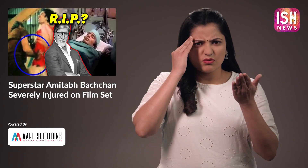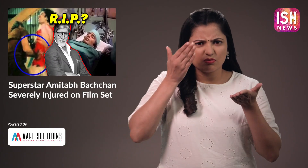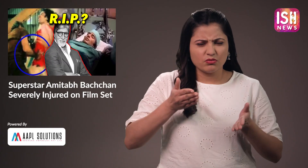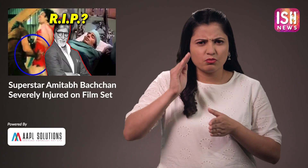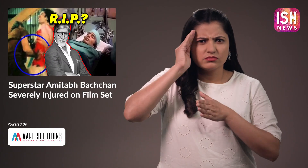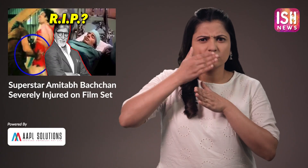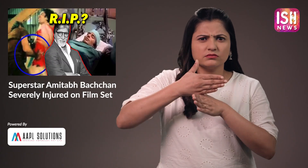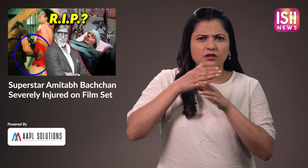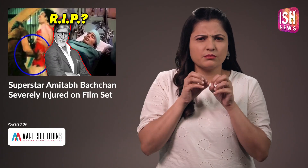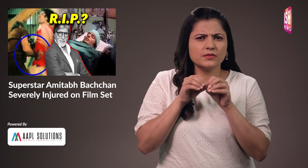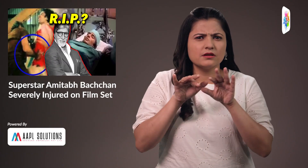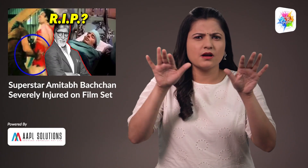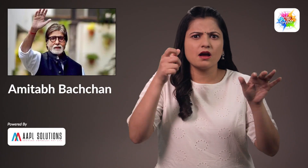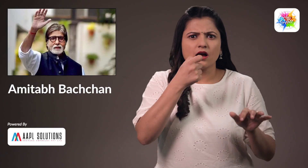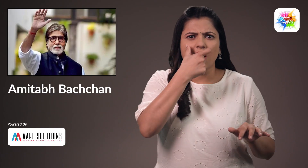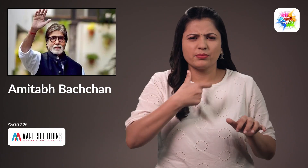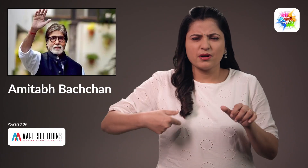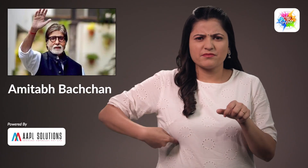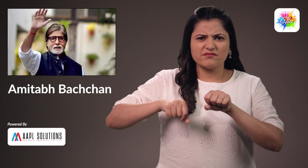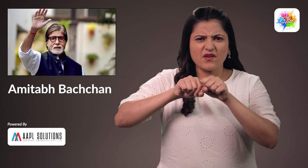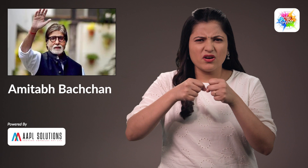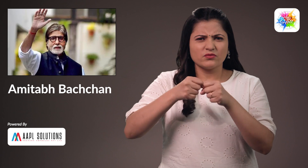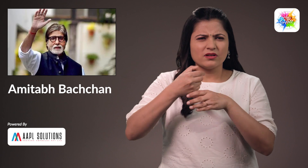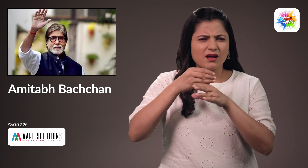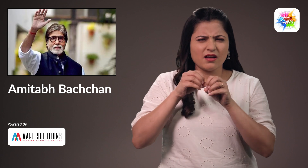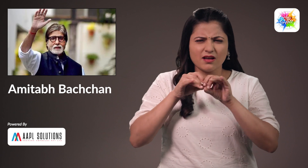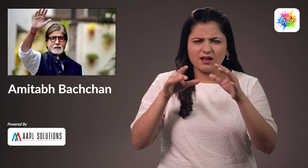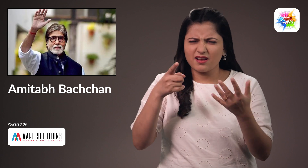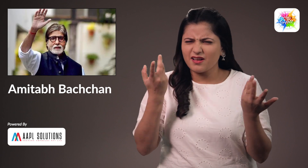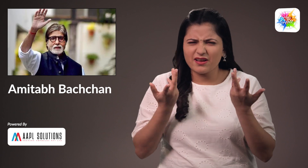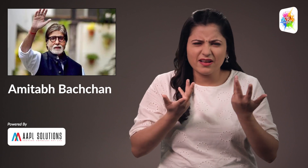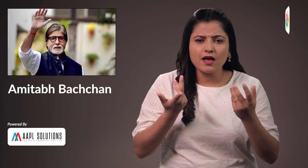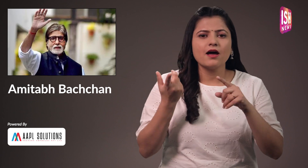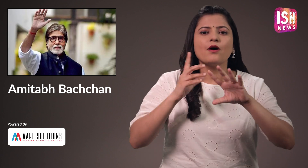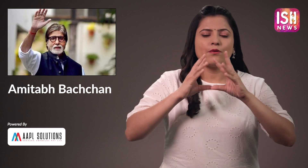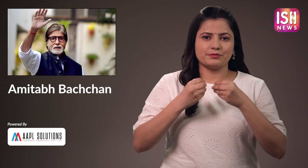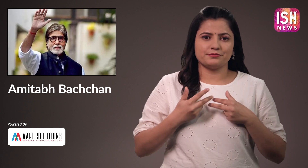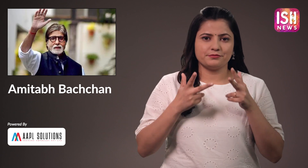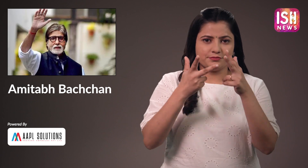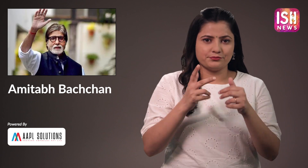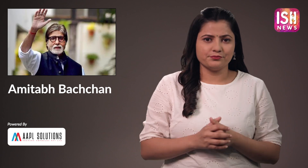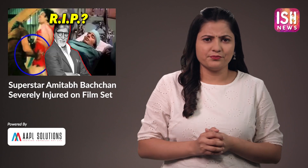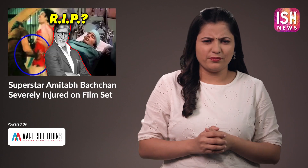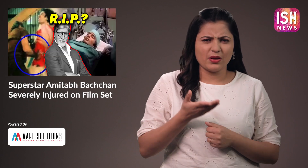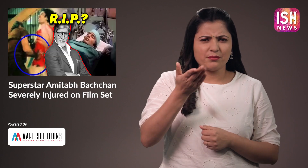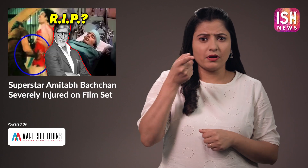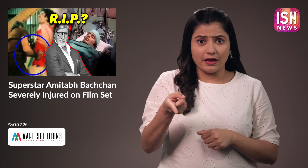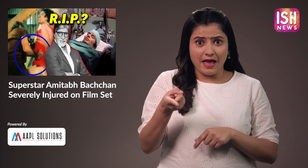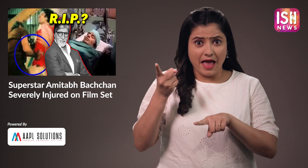सोशल मीडिया पर अमिदा बच्चन की चोट को लेकर तरह तरह की खबरे आ रही है मैं आपको इसके बारे में बताती हूँ इस